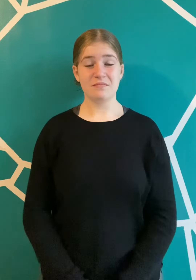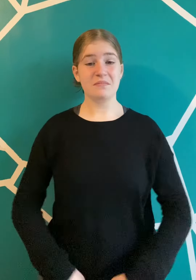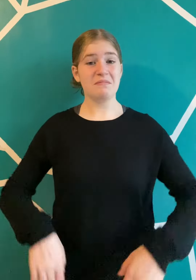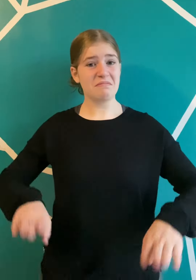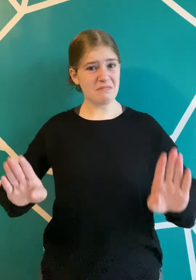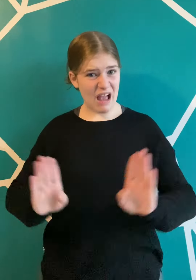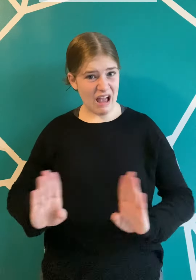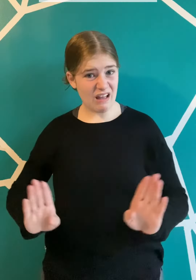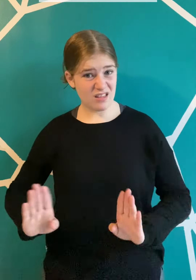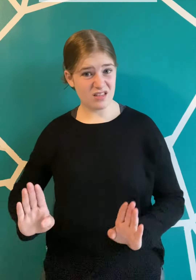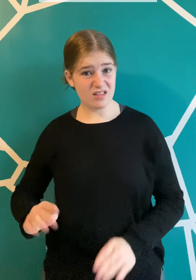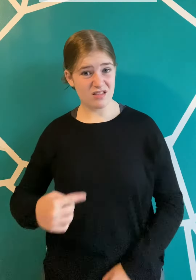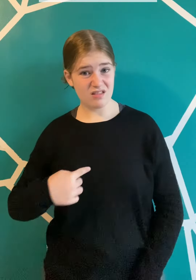J'ai travaillé pour rien.